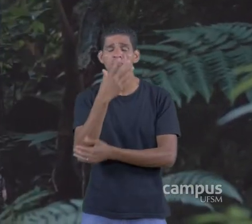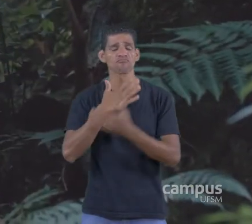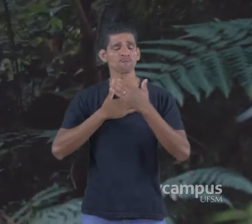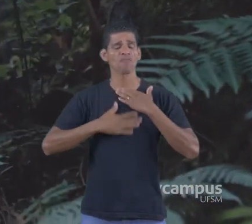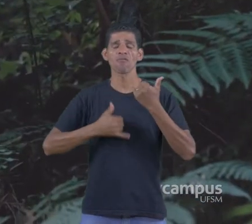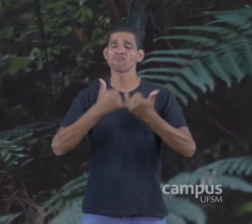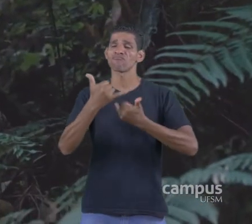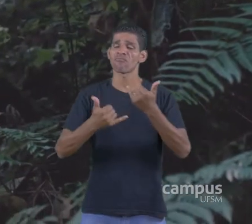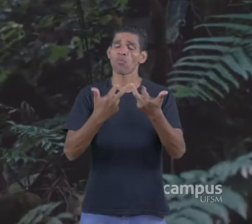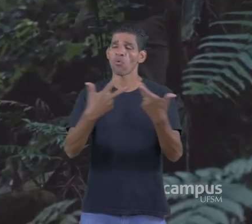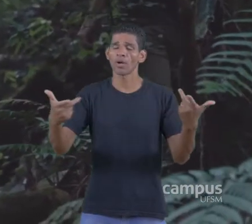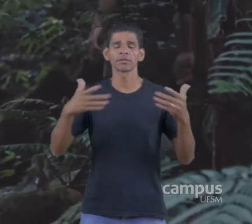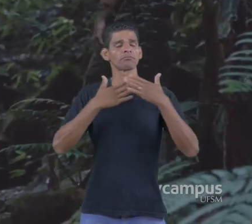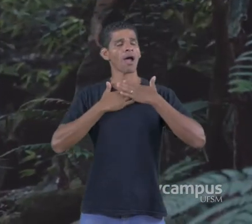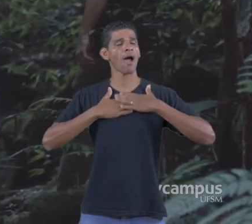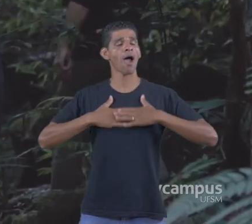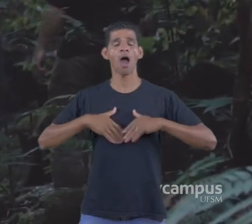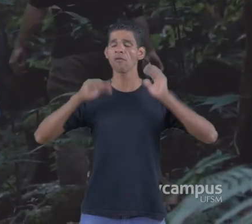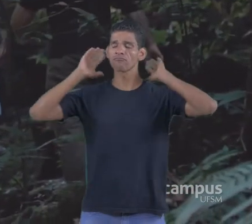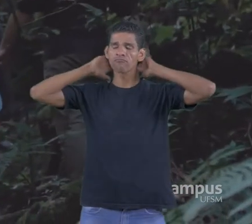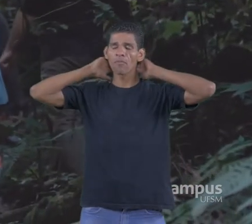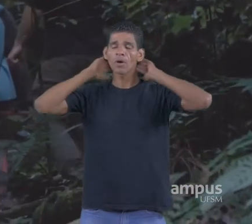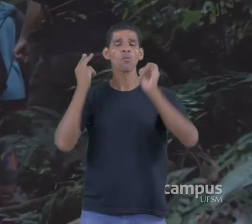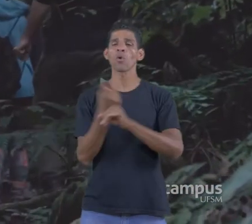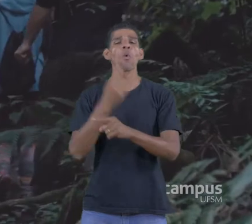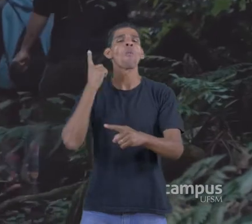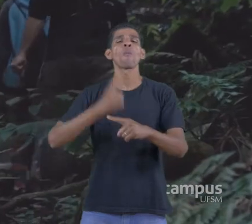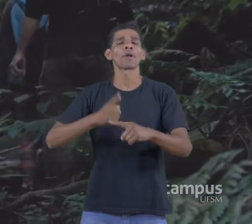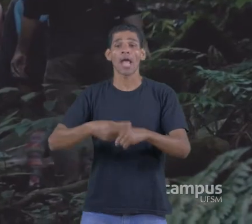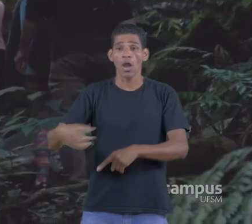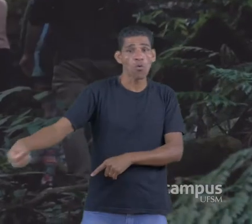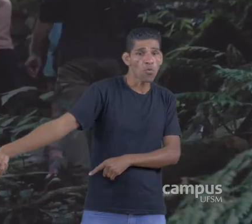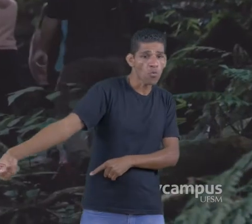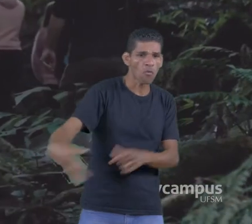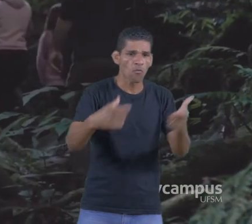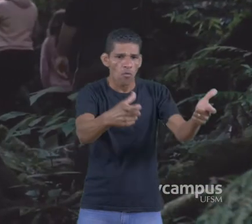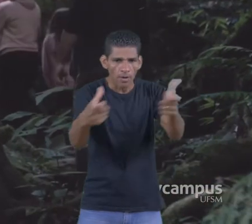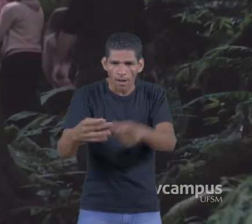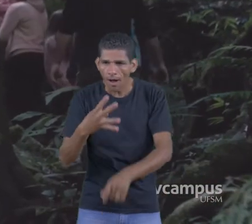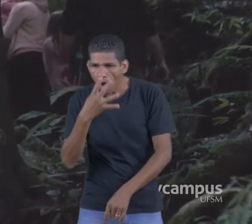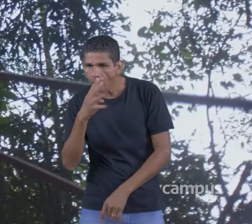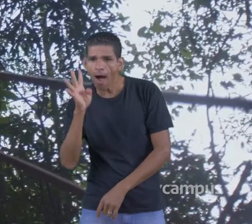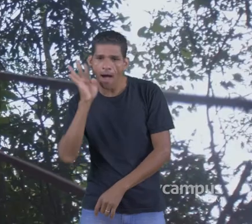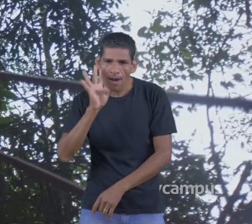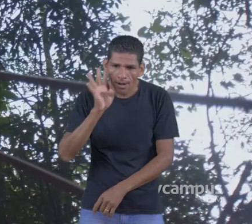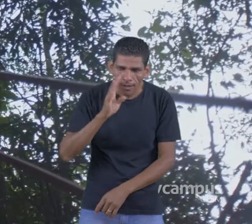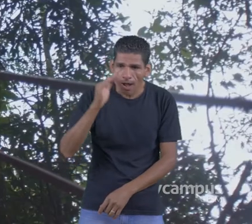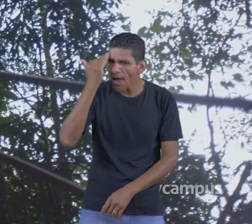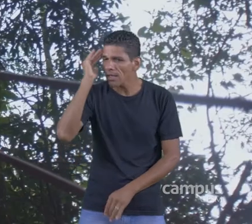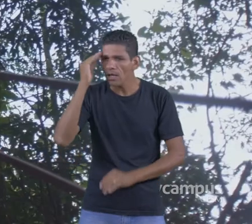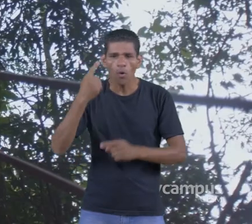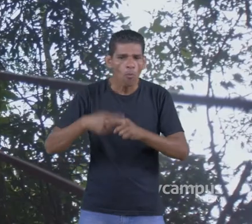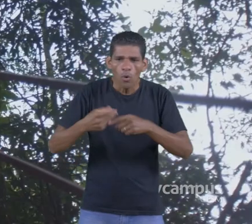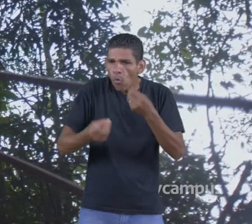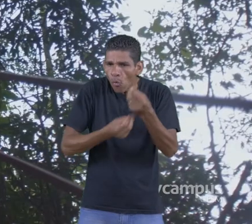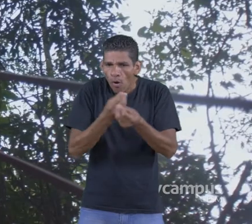lazer E o descanso Mas ele está buscando Conhecer algo novo Ele está buscando Compreender